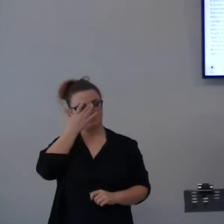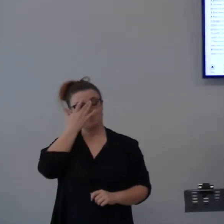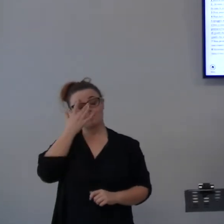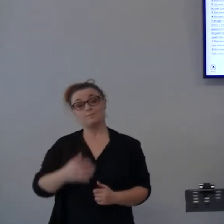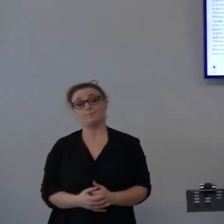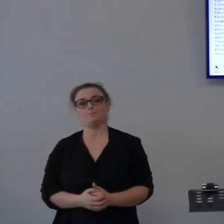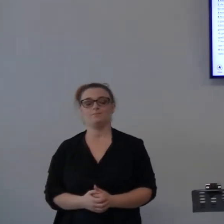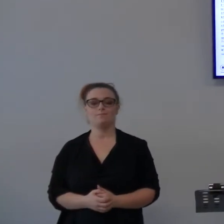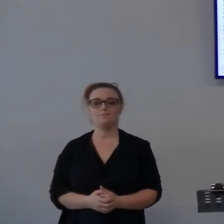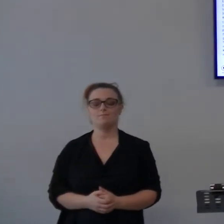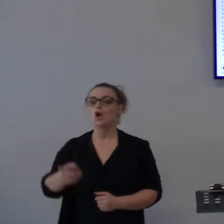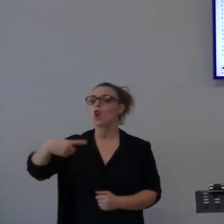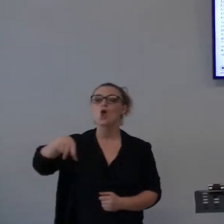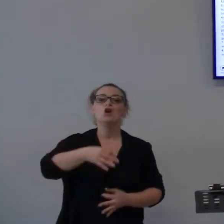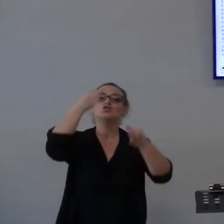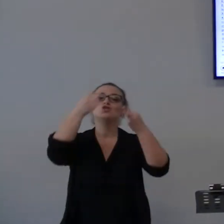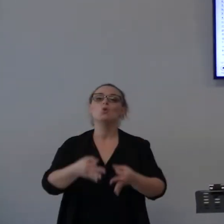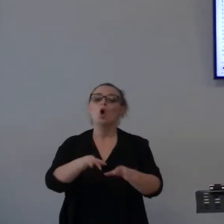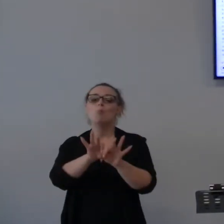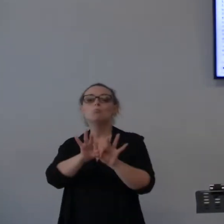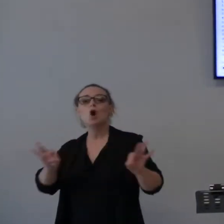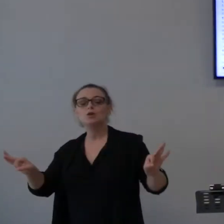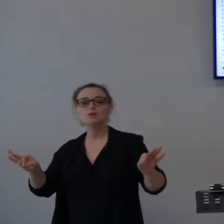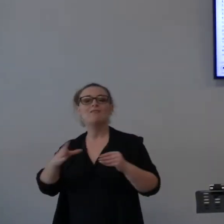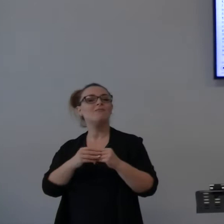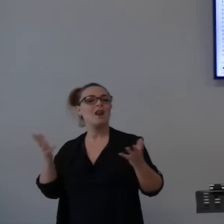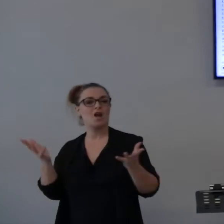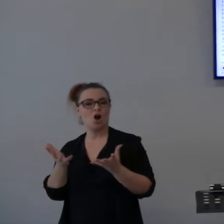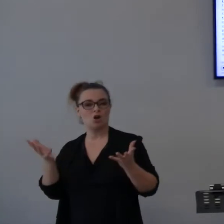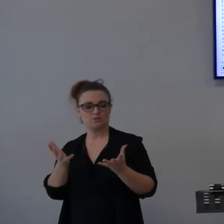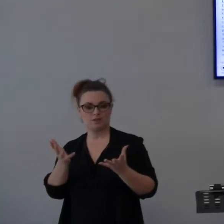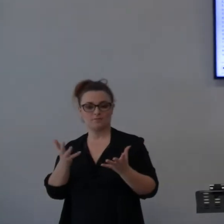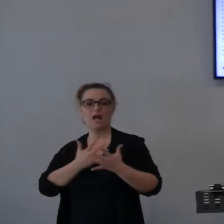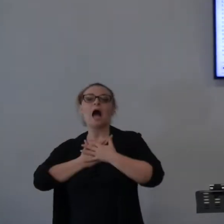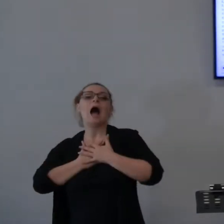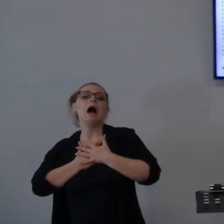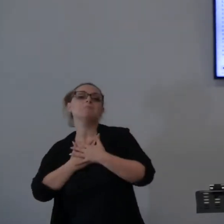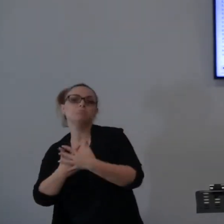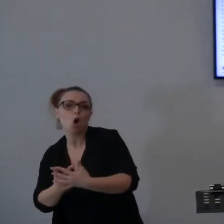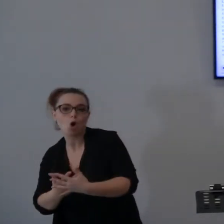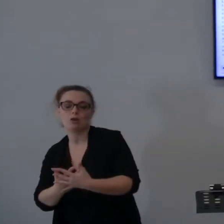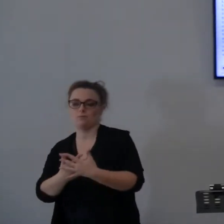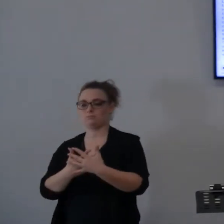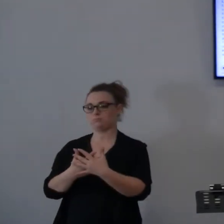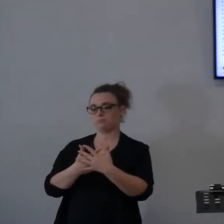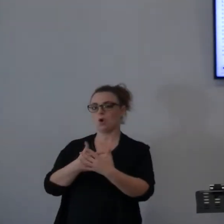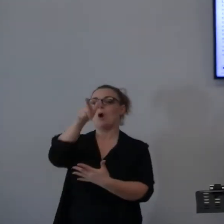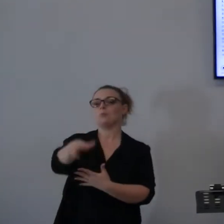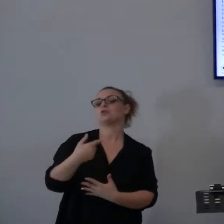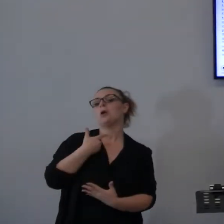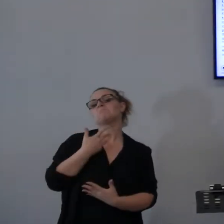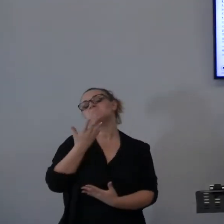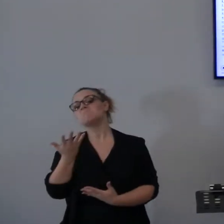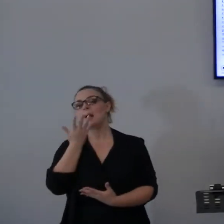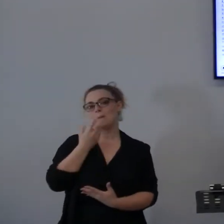probabilmente siamo pronti ad amare quel tanto che basta per mostrare conoscenza che ha fatto qualcosa di bello per noi,